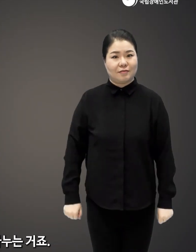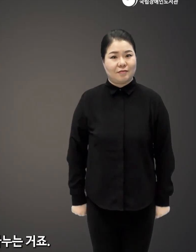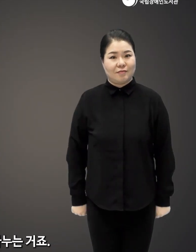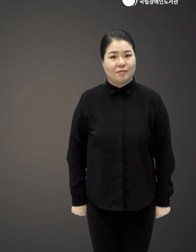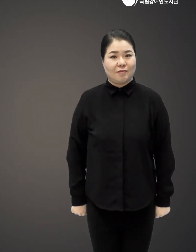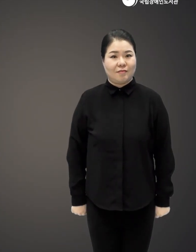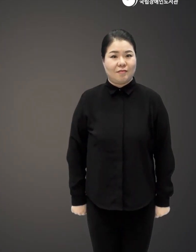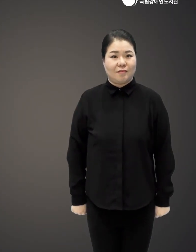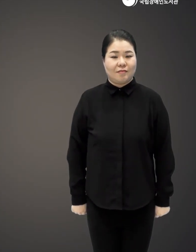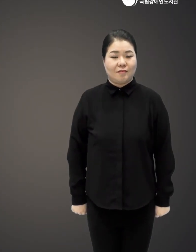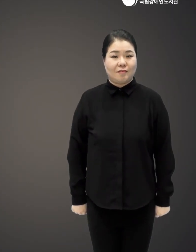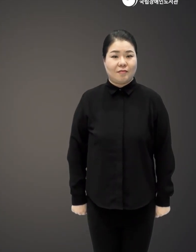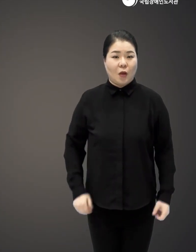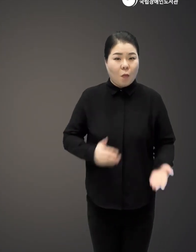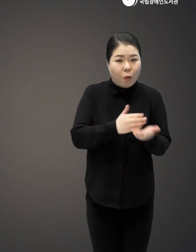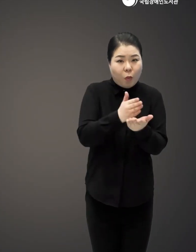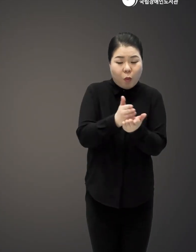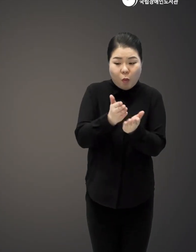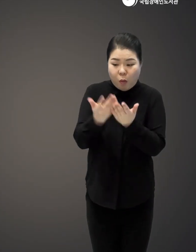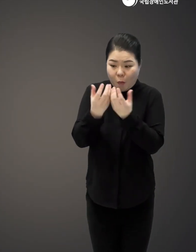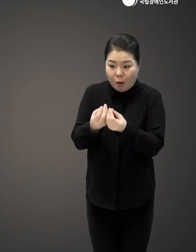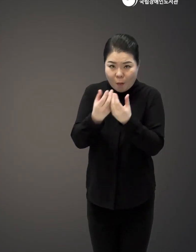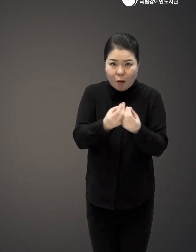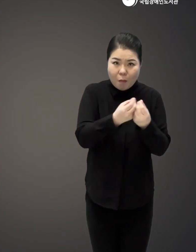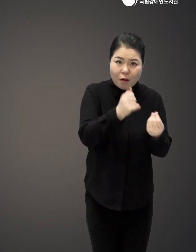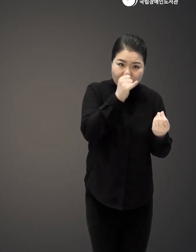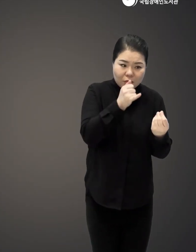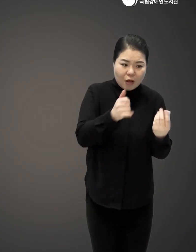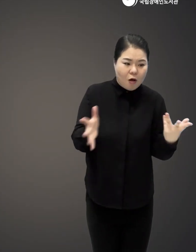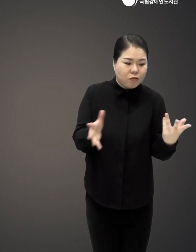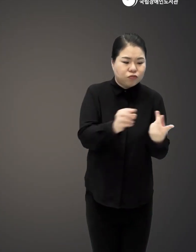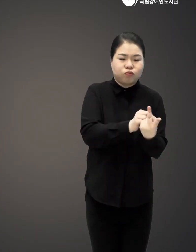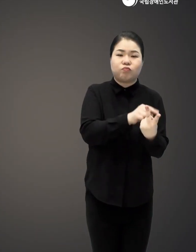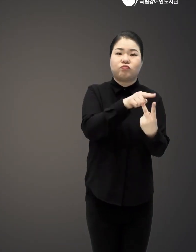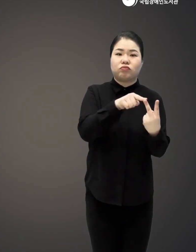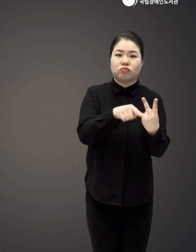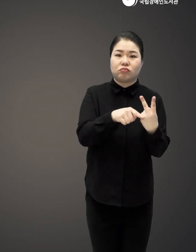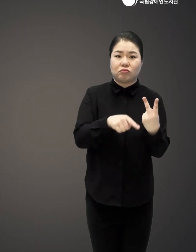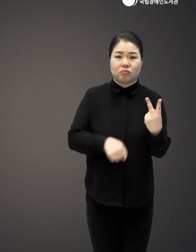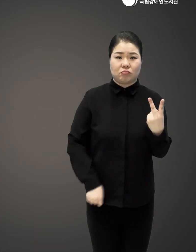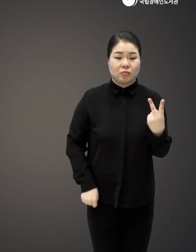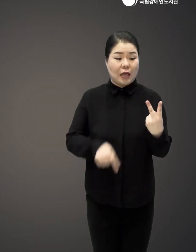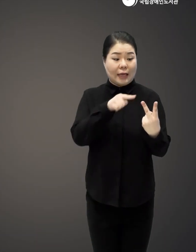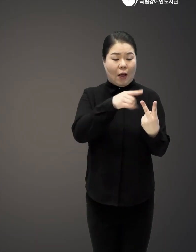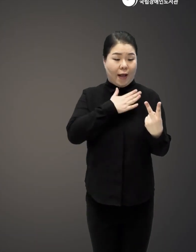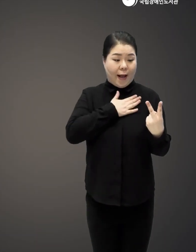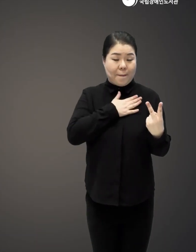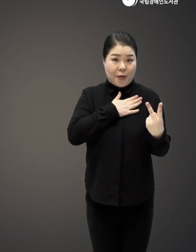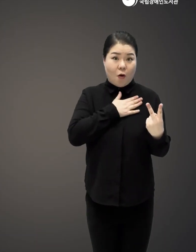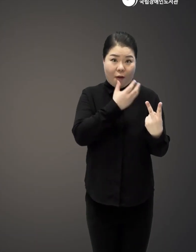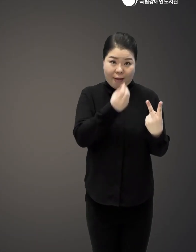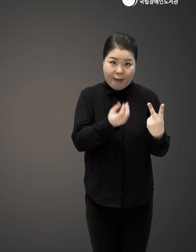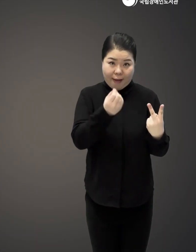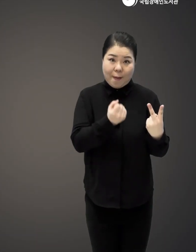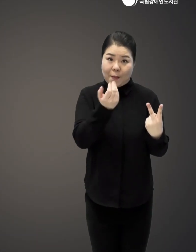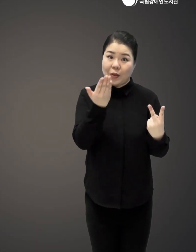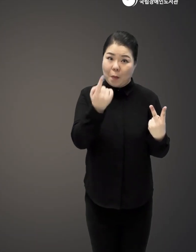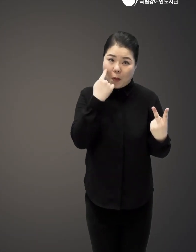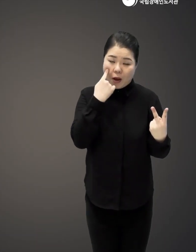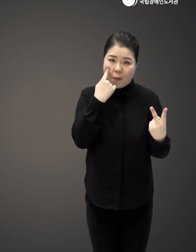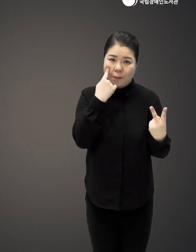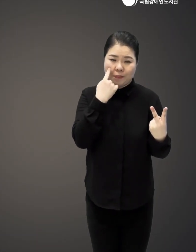많은 경우의 수를 가지고 두 가지로만 보는 겁니다 이것을 감정에다 좀 빗대어 보자면은요